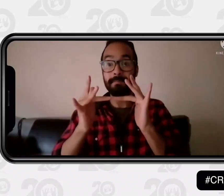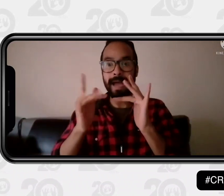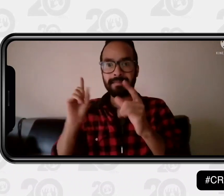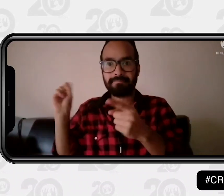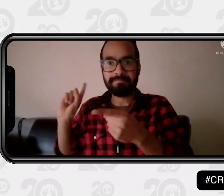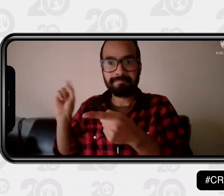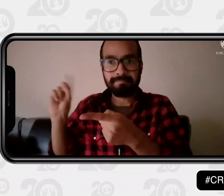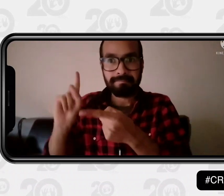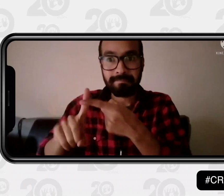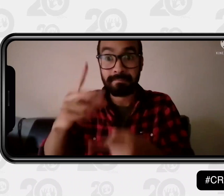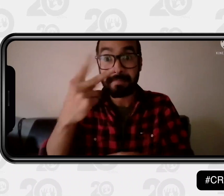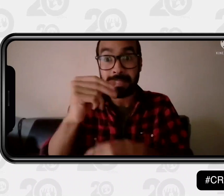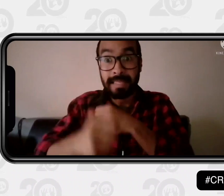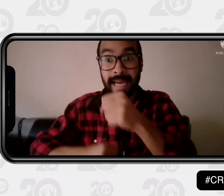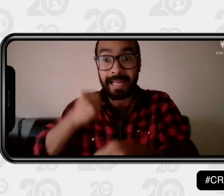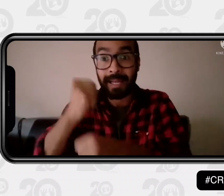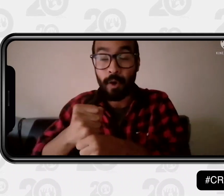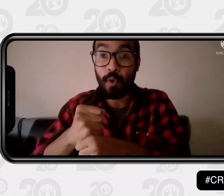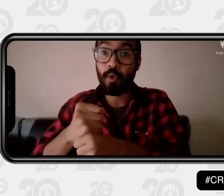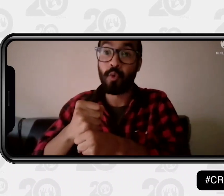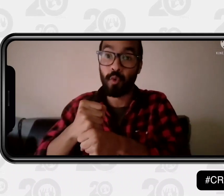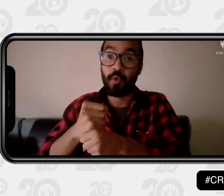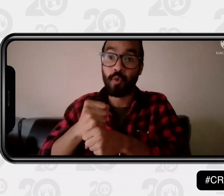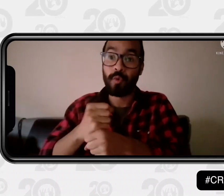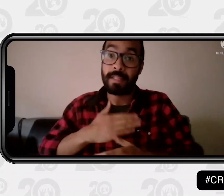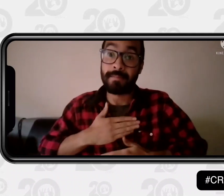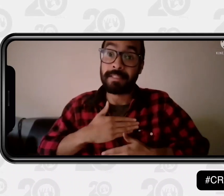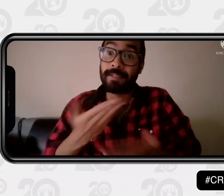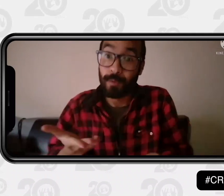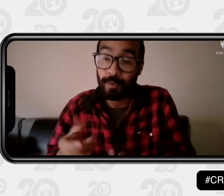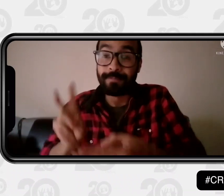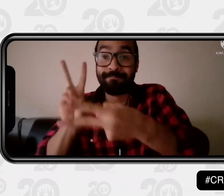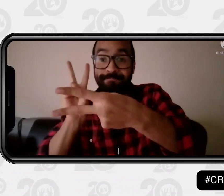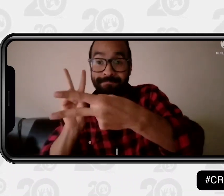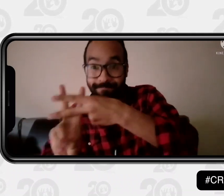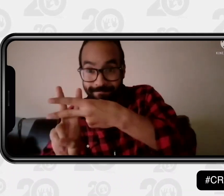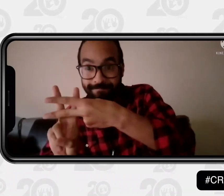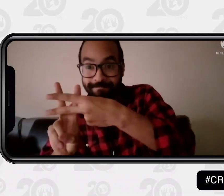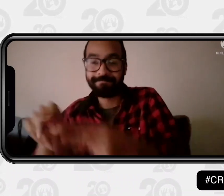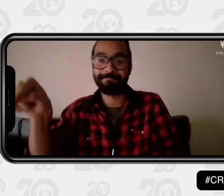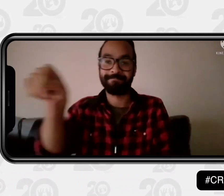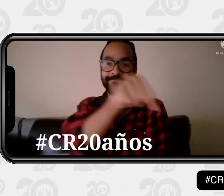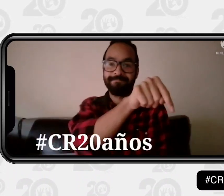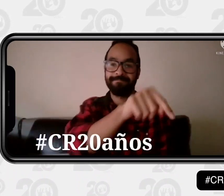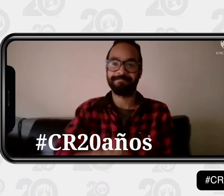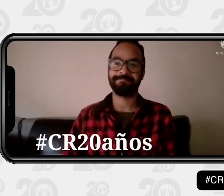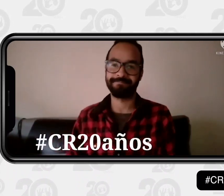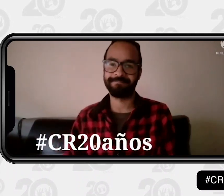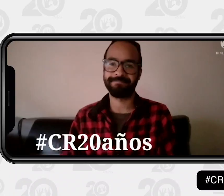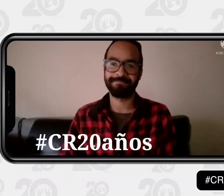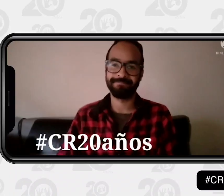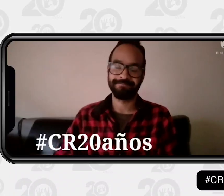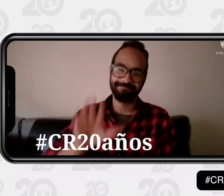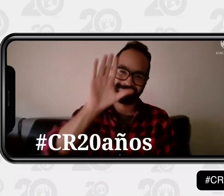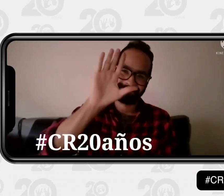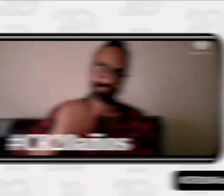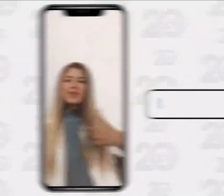Muchísimas gracias. Agradecimiento profundo al Centro de Relevo por todos estos 20 años y también quiero felicitar. Así que bueno,